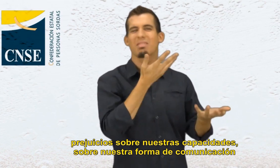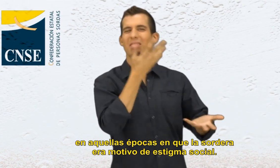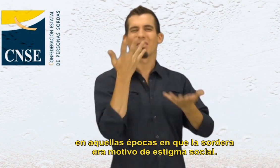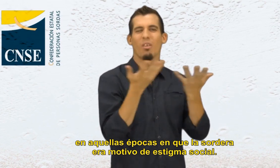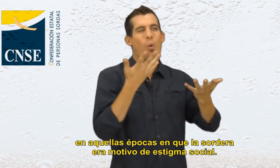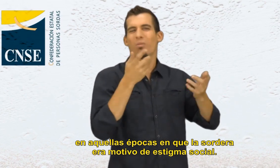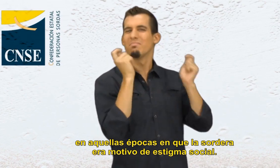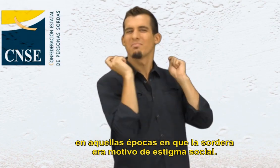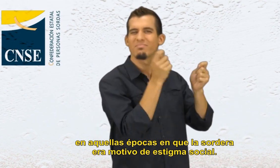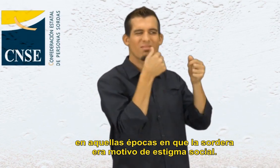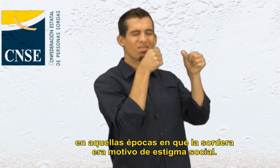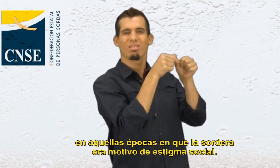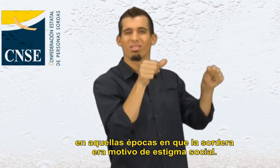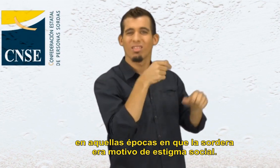era motivo de estigma social.